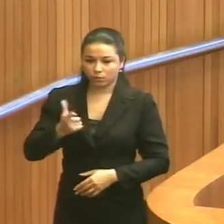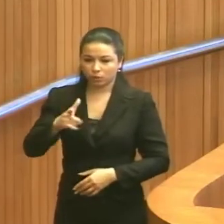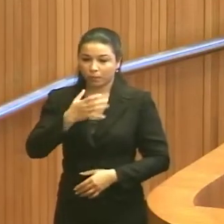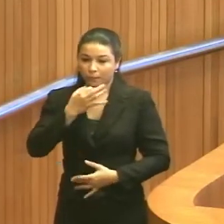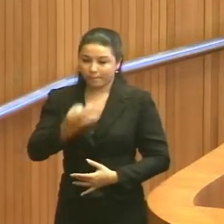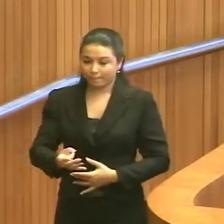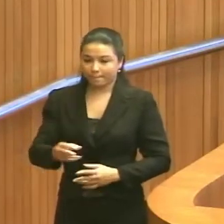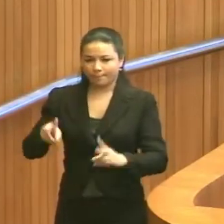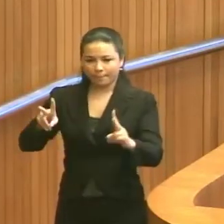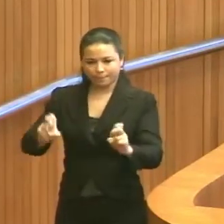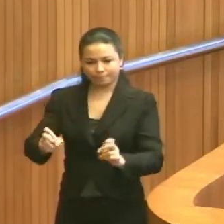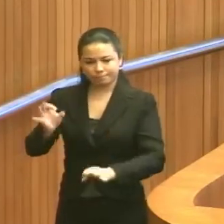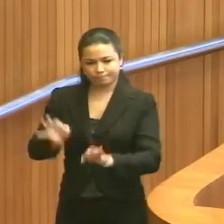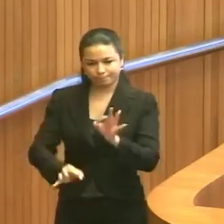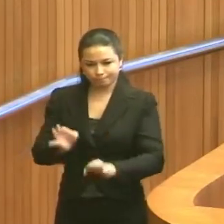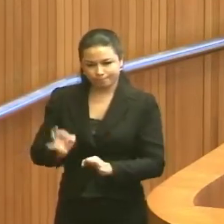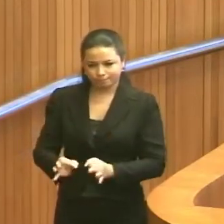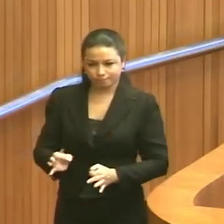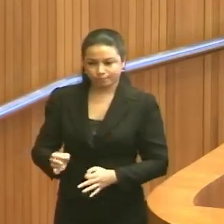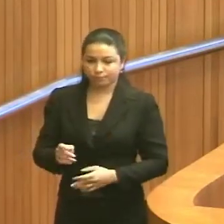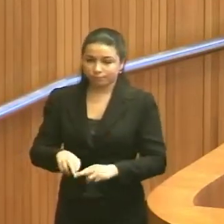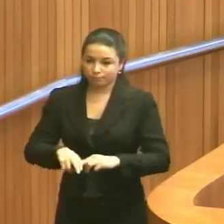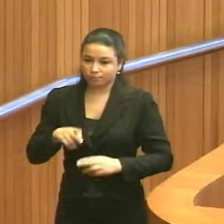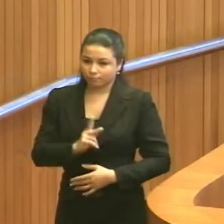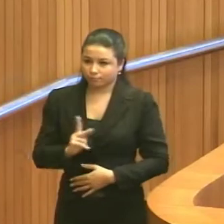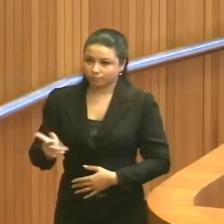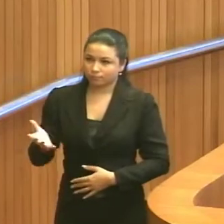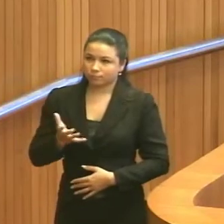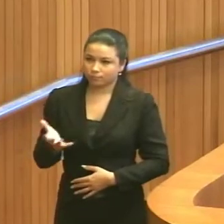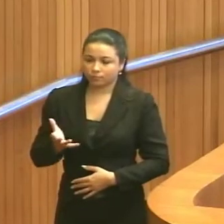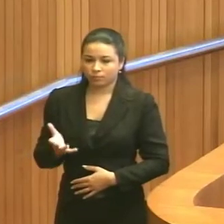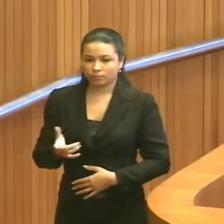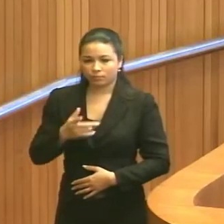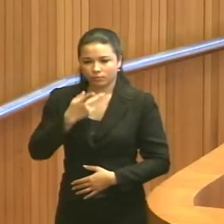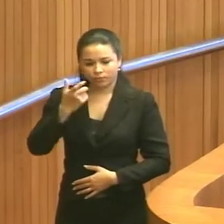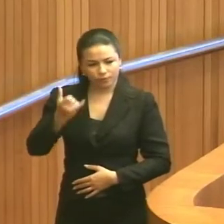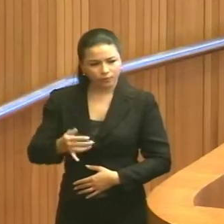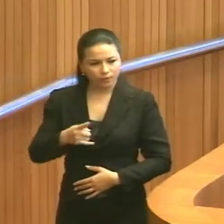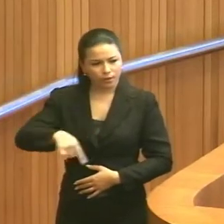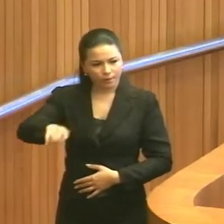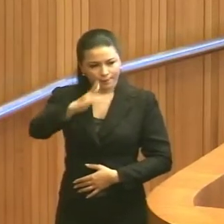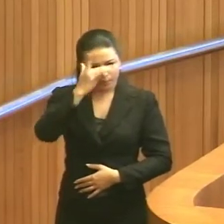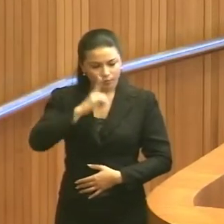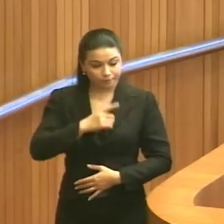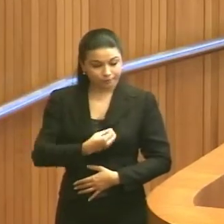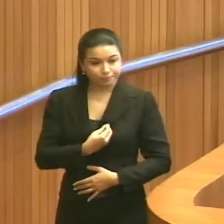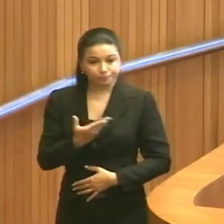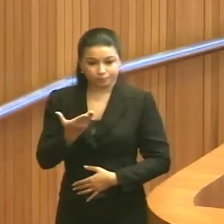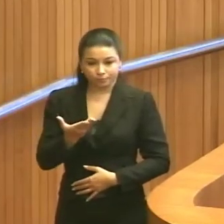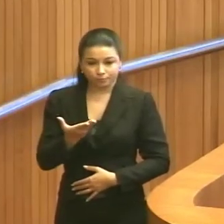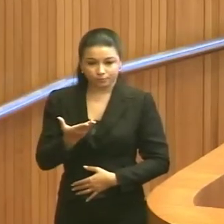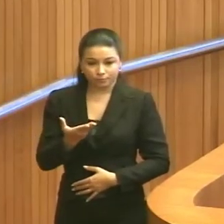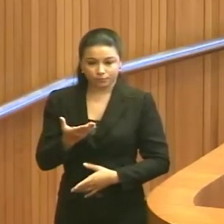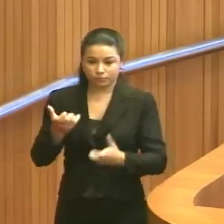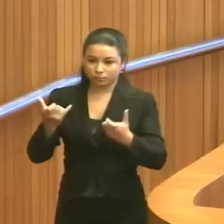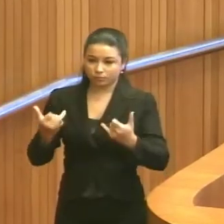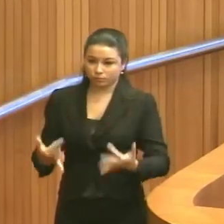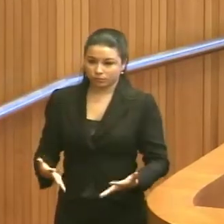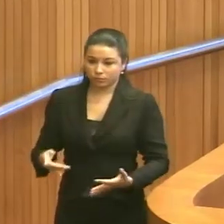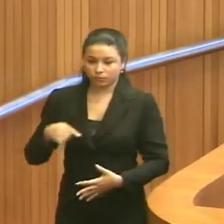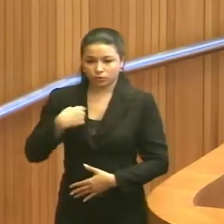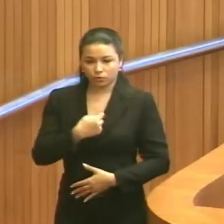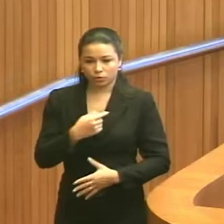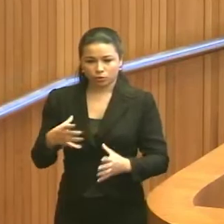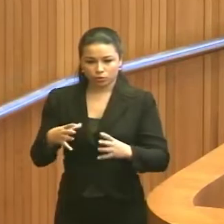um outro olhar por parte da Justiça. Portanto, presidente, eu quero colocar isso aqui aos moradores que estão aqui, dizer